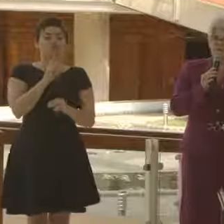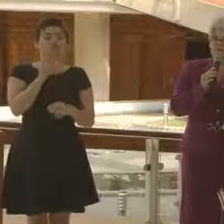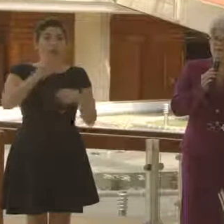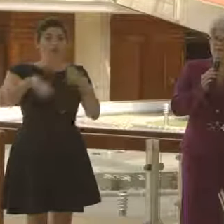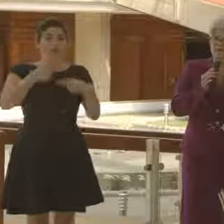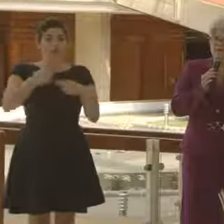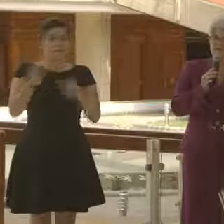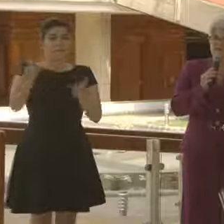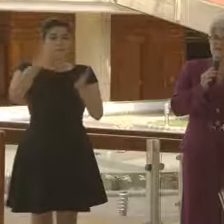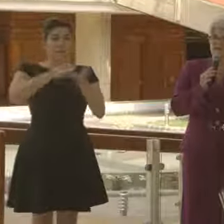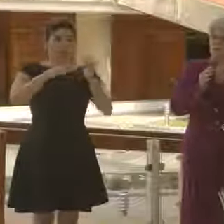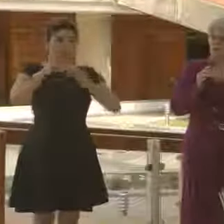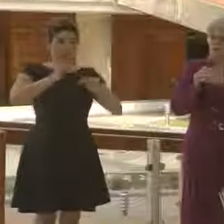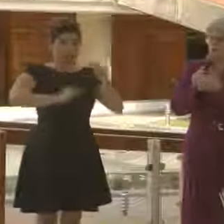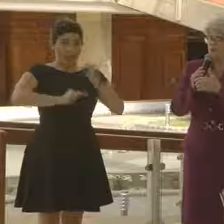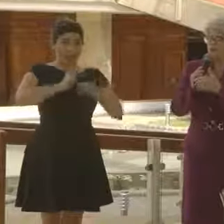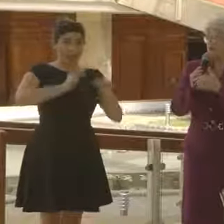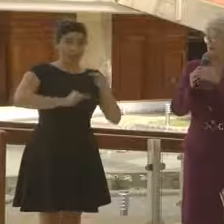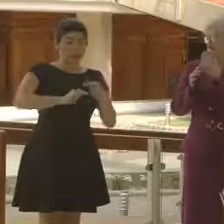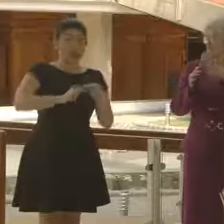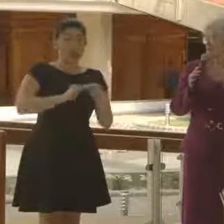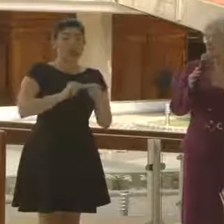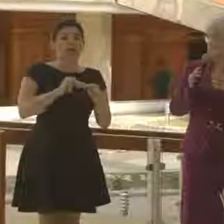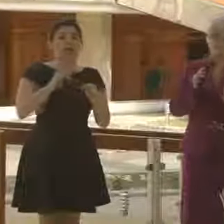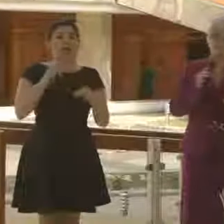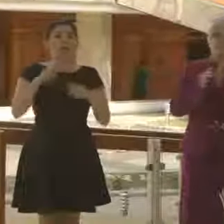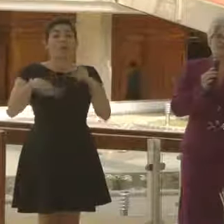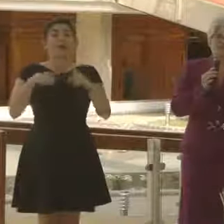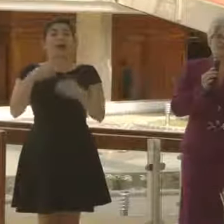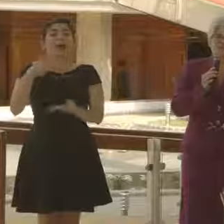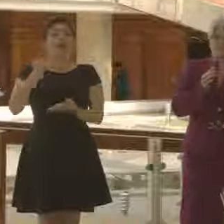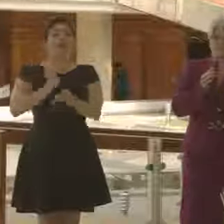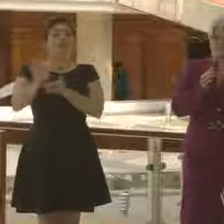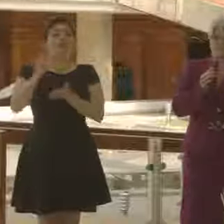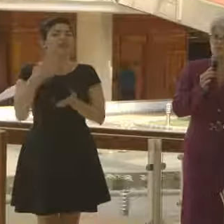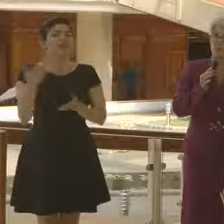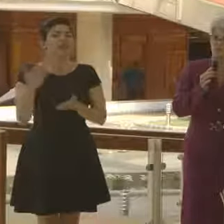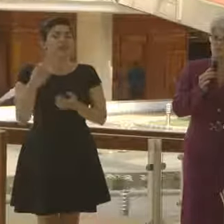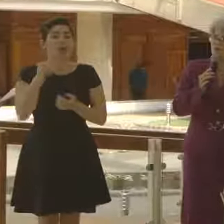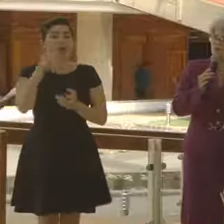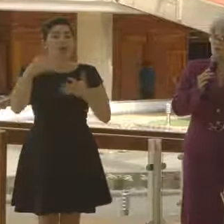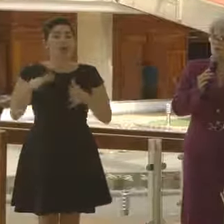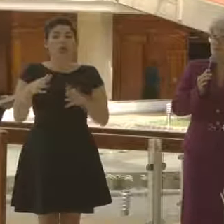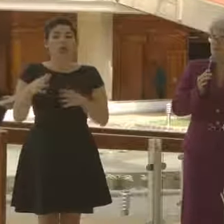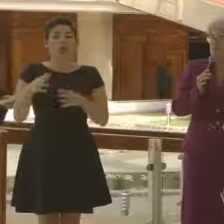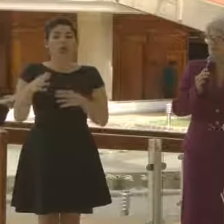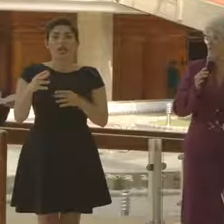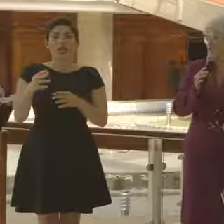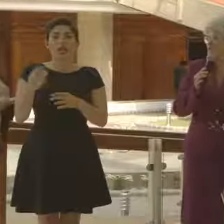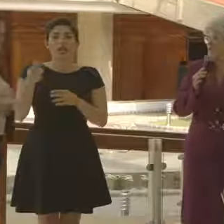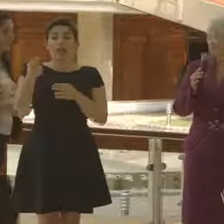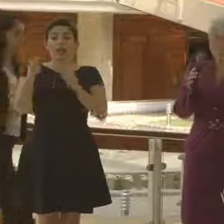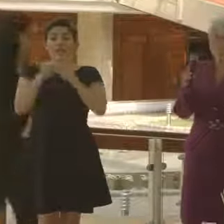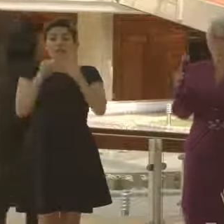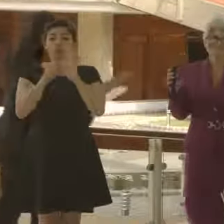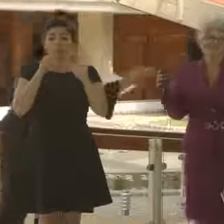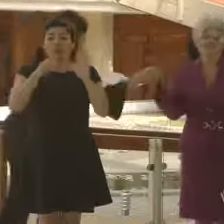van a renegociar y lo que se va a impedir es que haya, por supuesto, cláusulas abusivas.